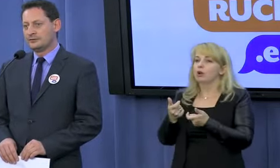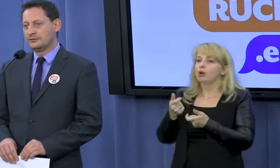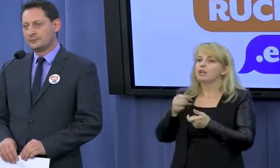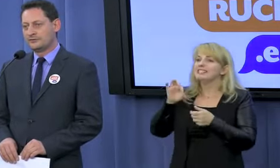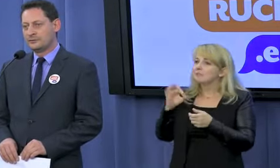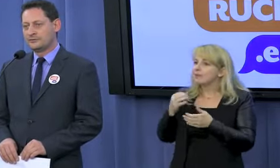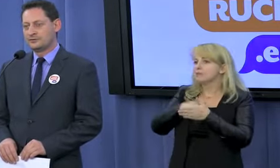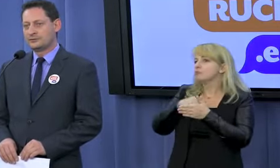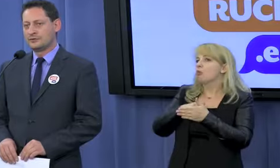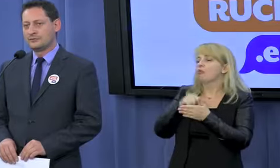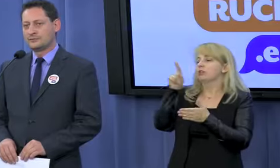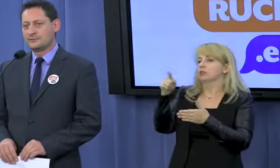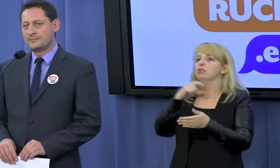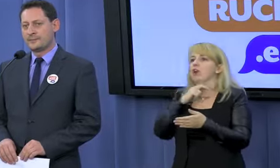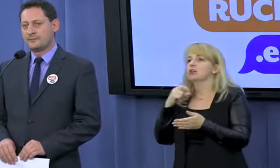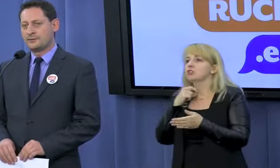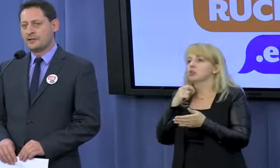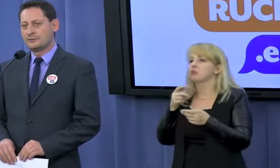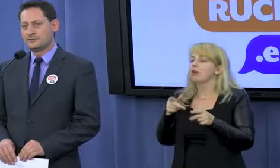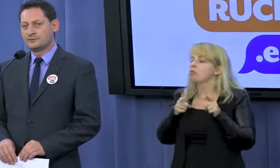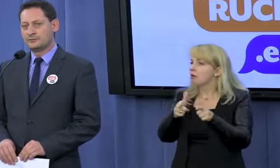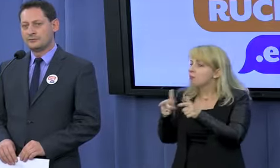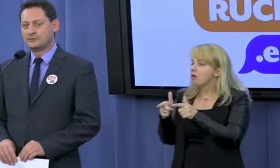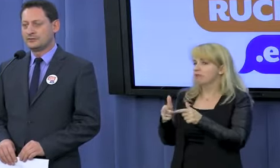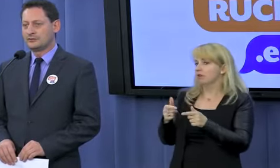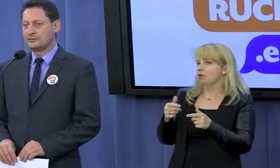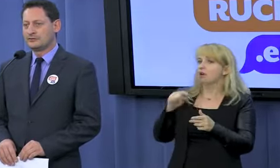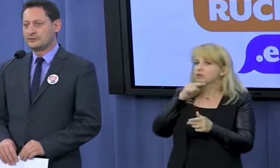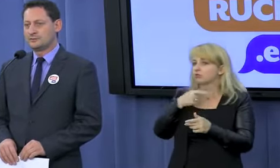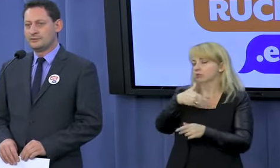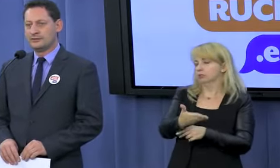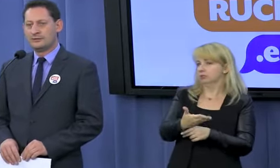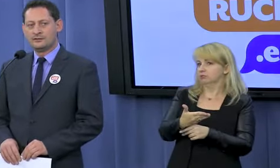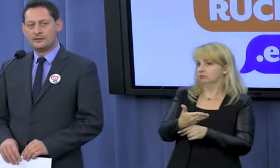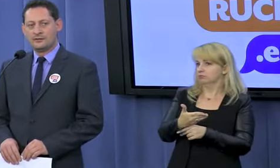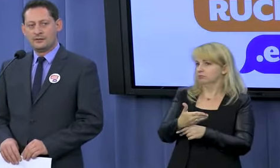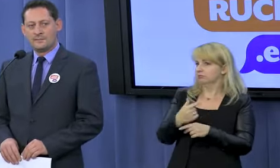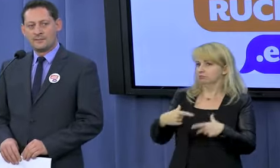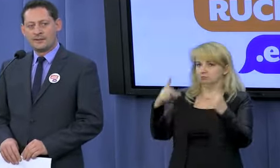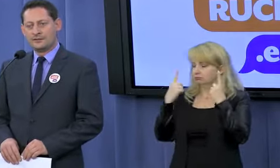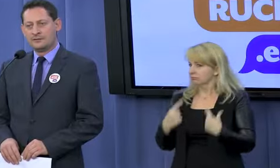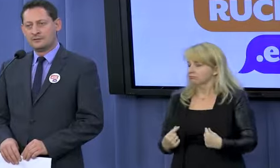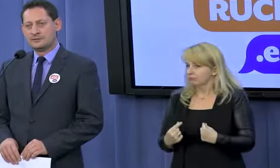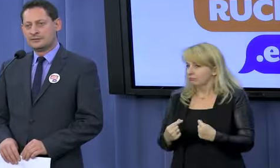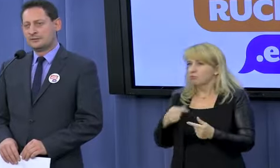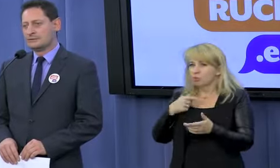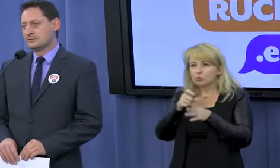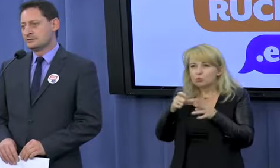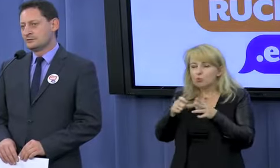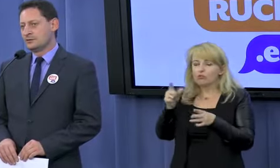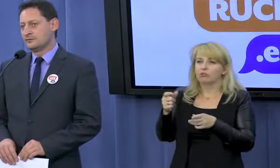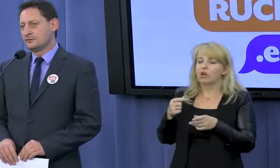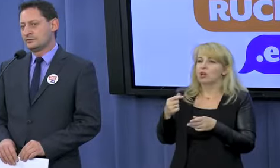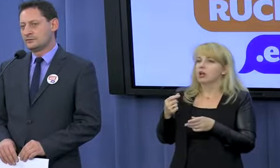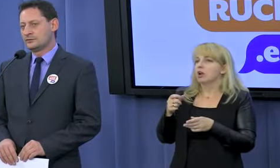wypowiedzi, które padały z ust duchownych niejednokrotnie. Przypomnę jednego